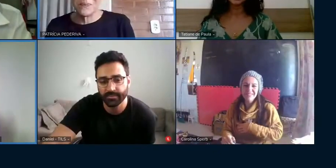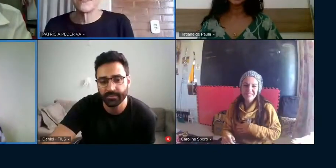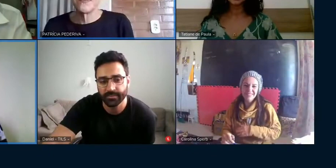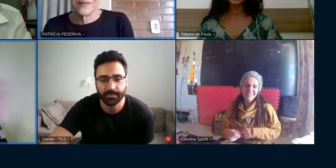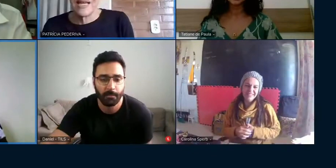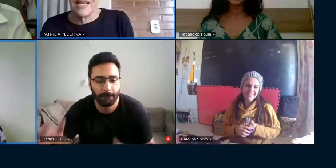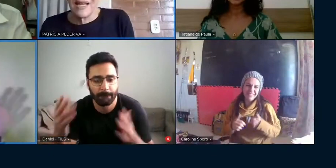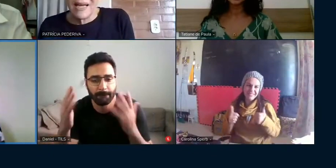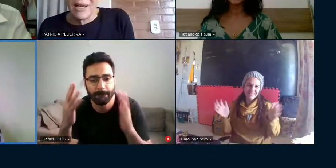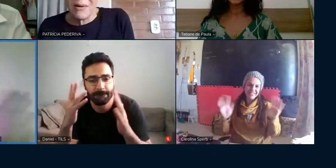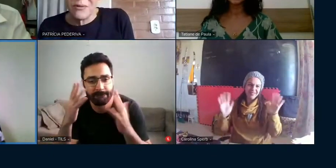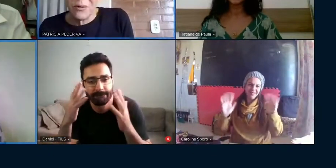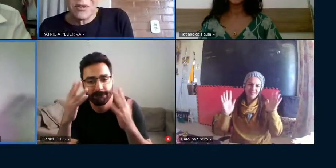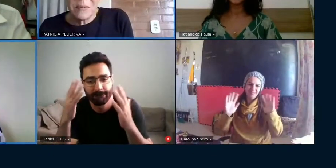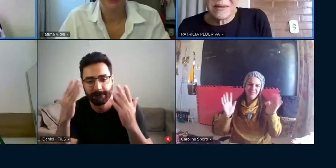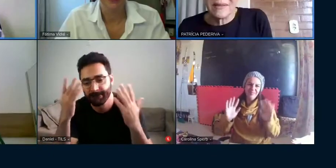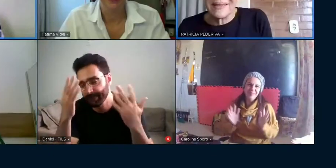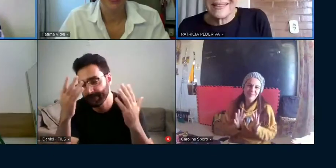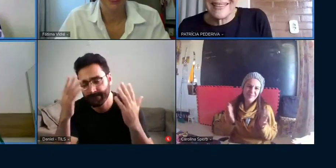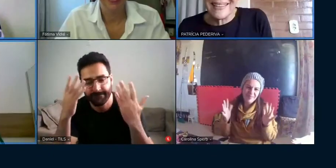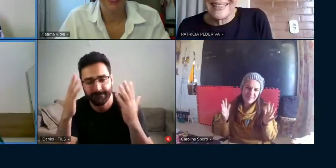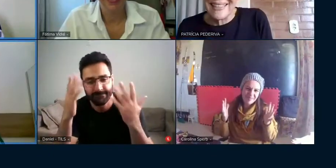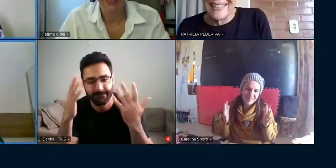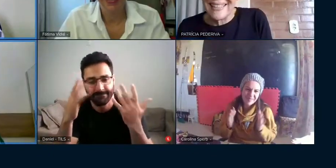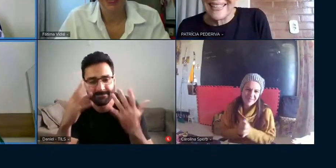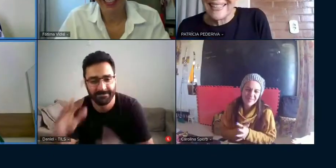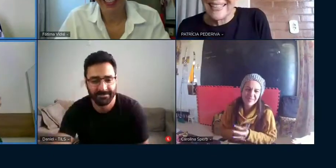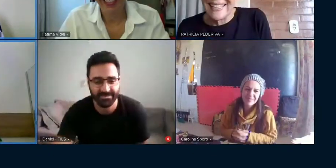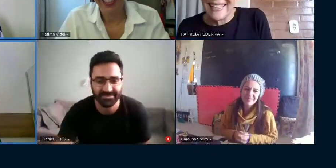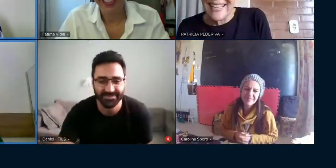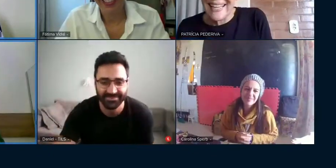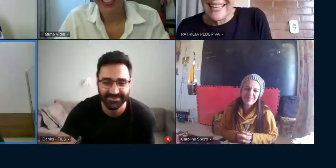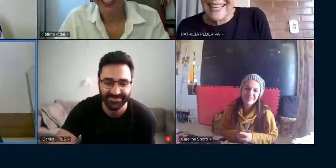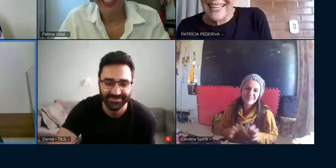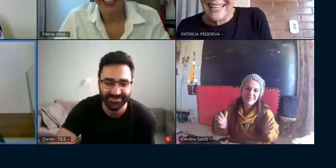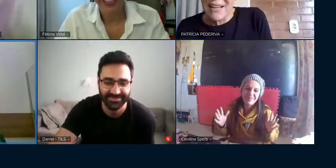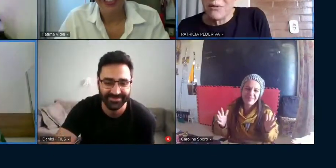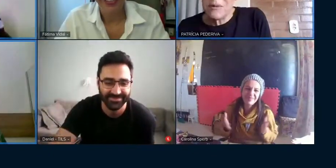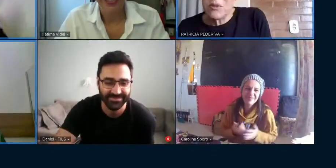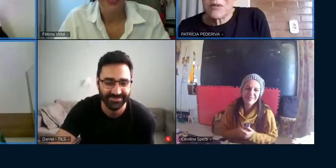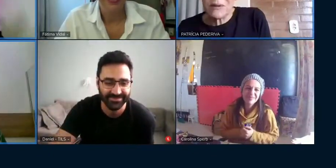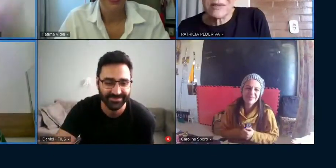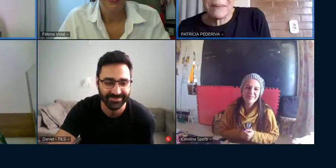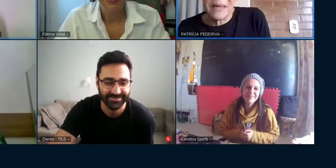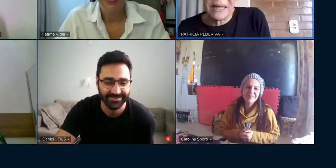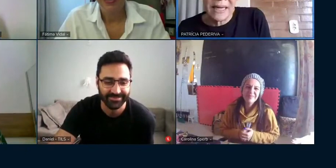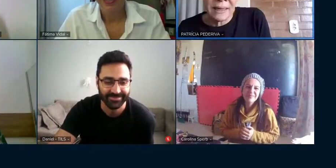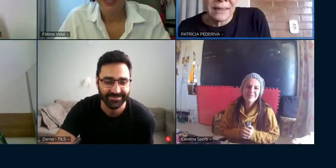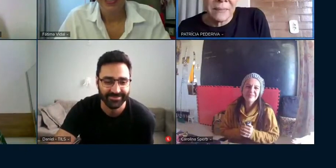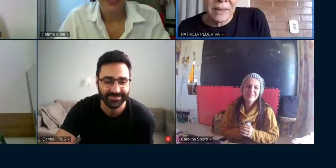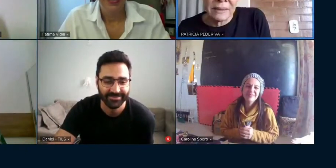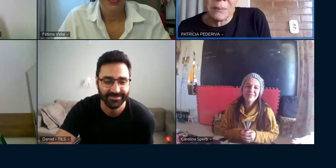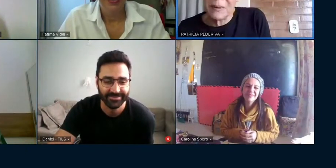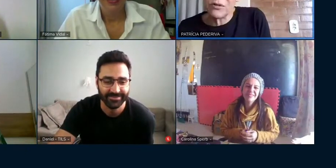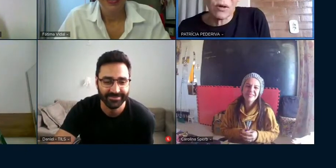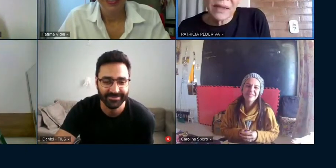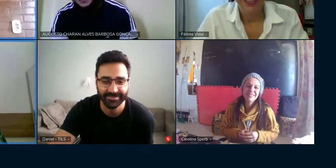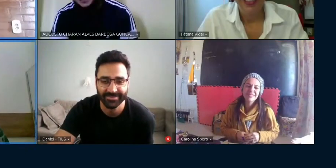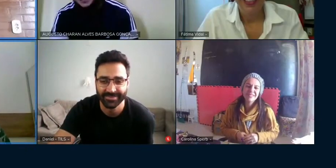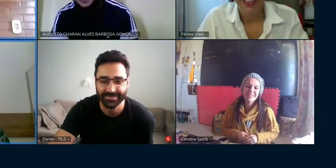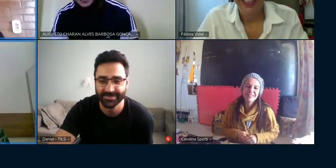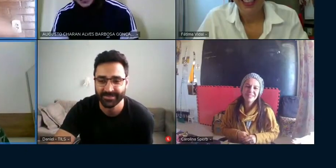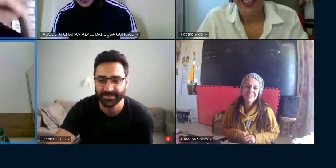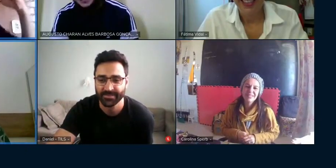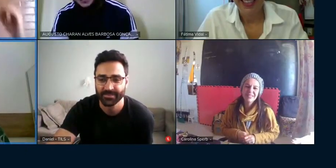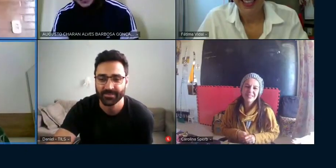gente até mais celebre Tati celebre celebre vou pedir para as pessoas abrirem a câmera então porque o